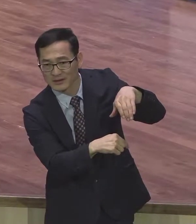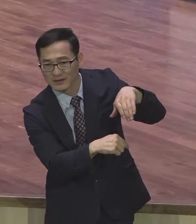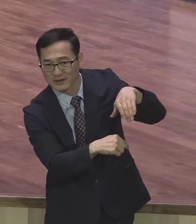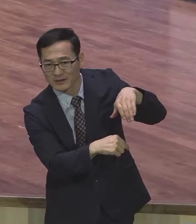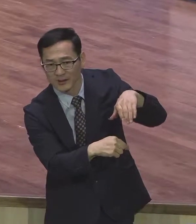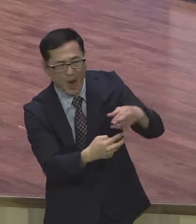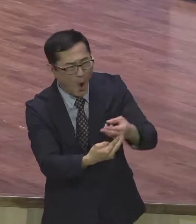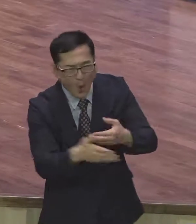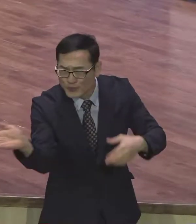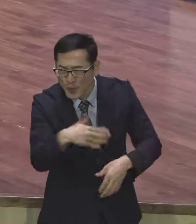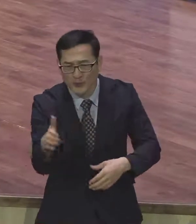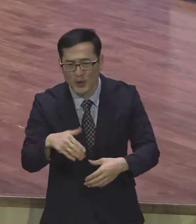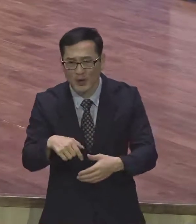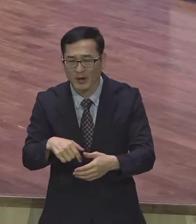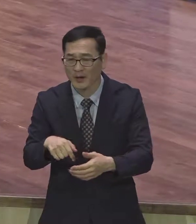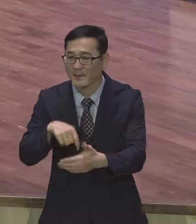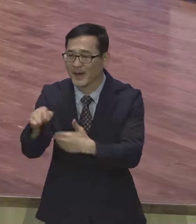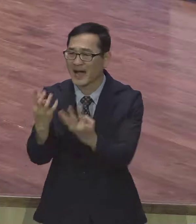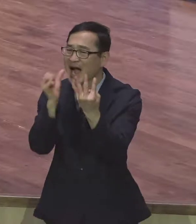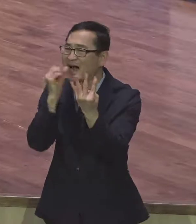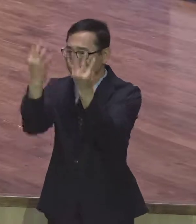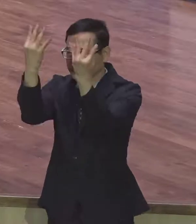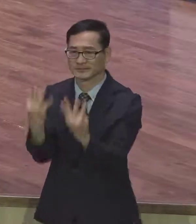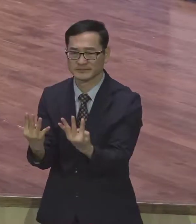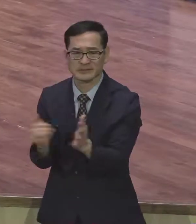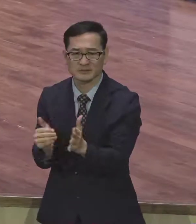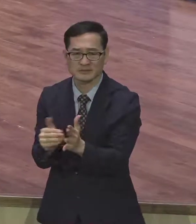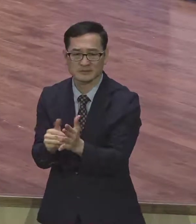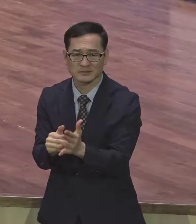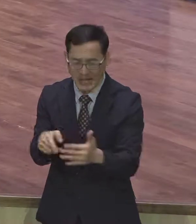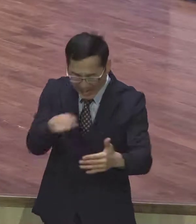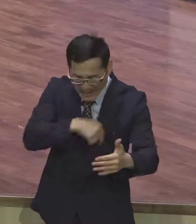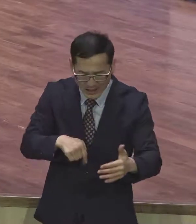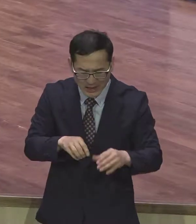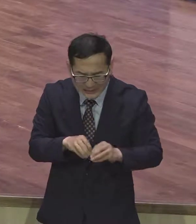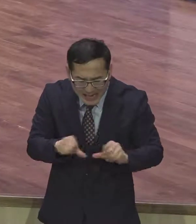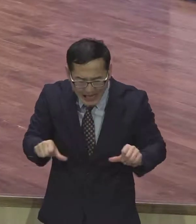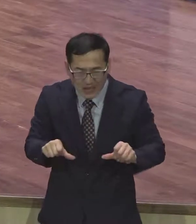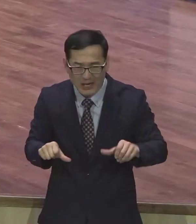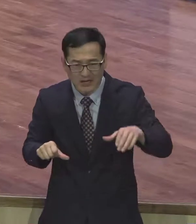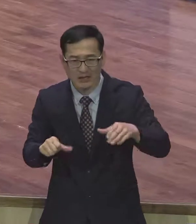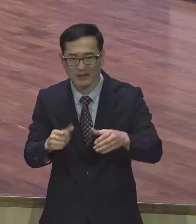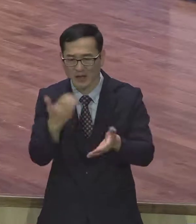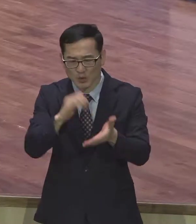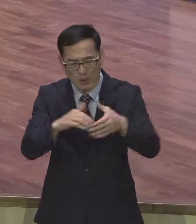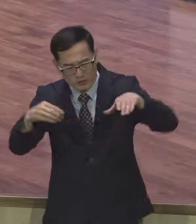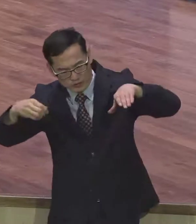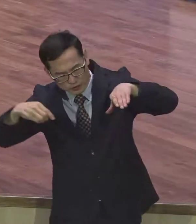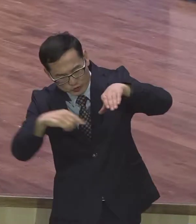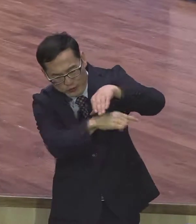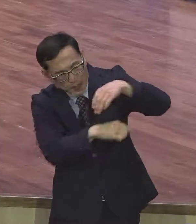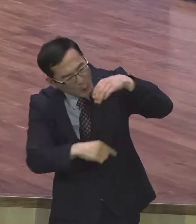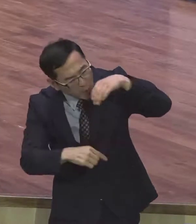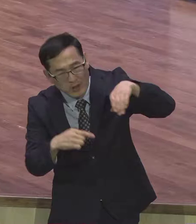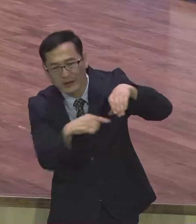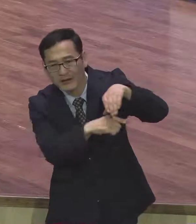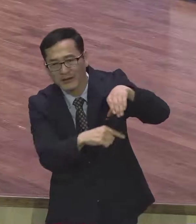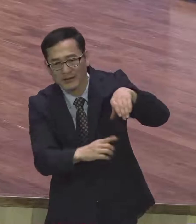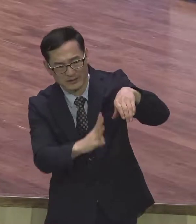밖에만 철조망이 전부 구리입니다. 구리 일반 동굴이야. 구리인데 밖에만 철망이 있어요. 안에는 그냥 흙이